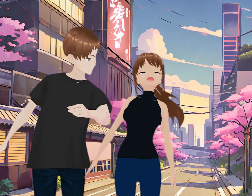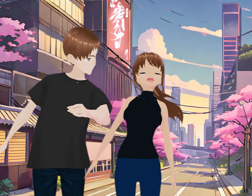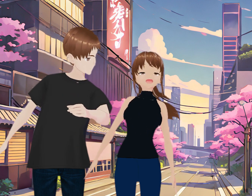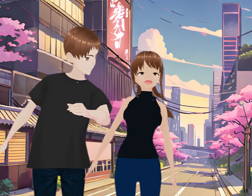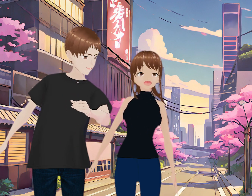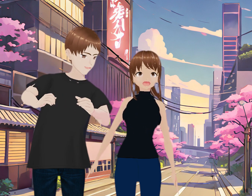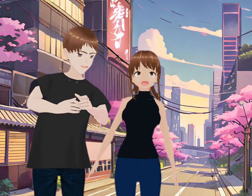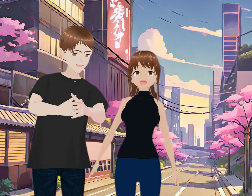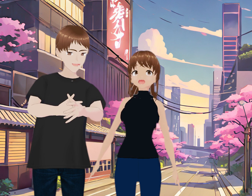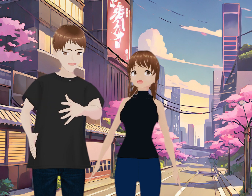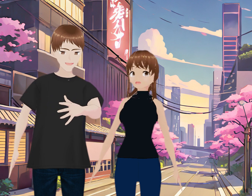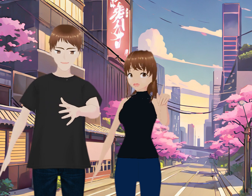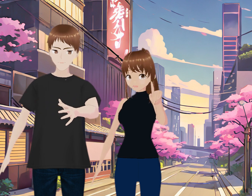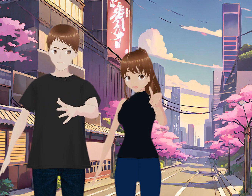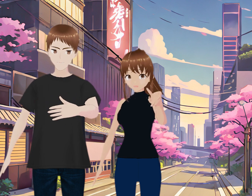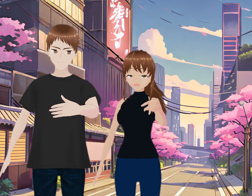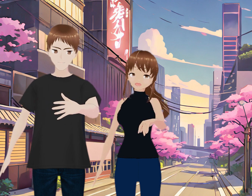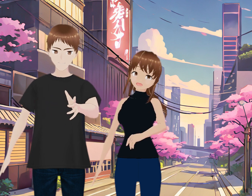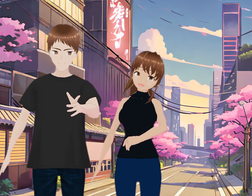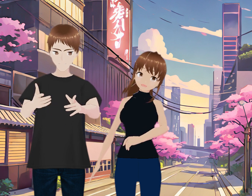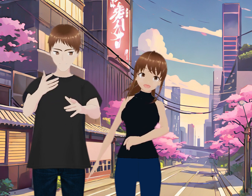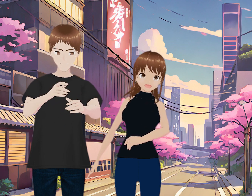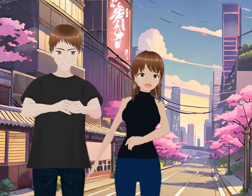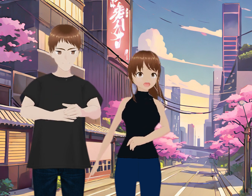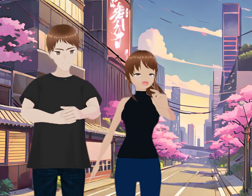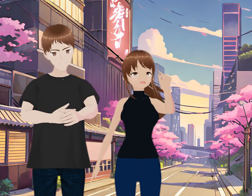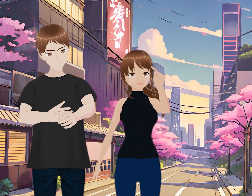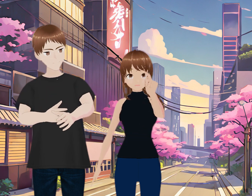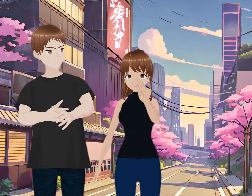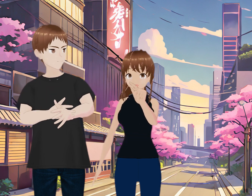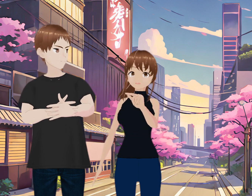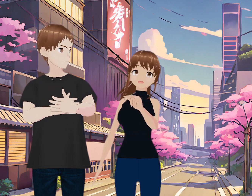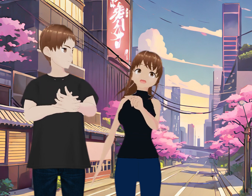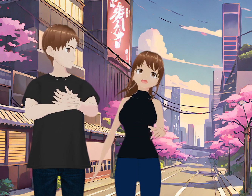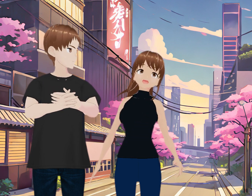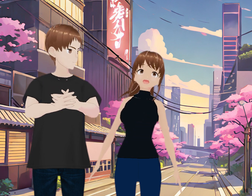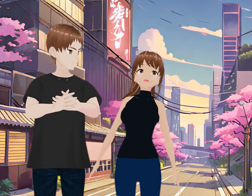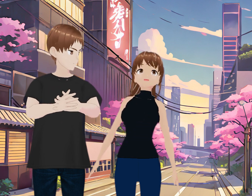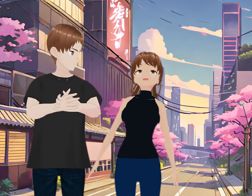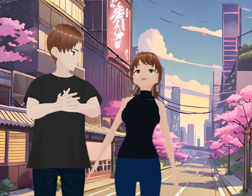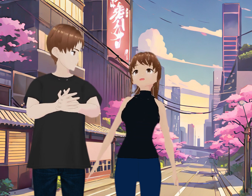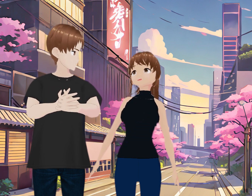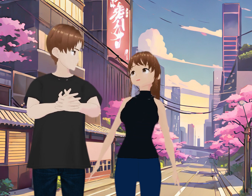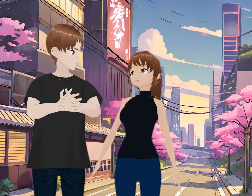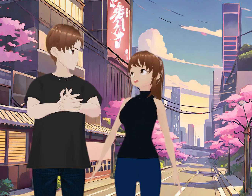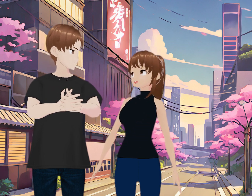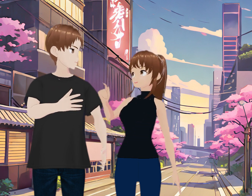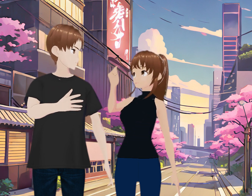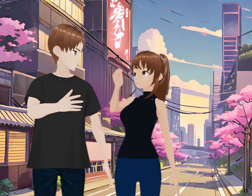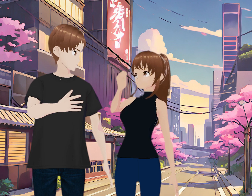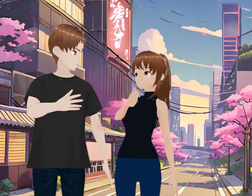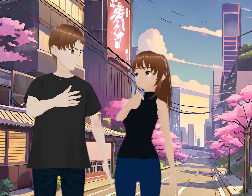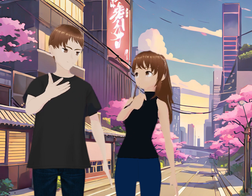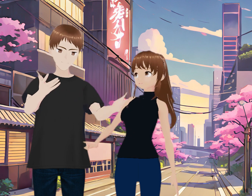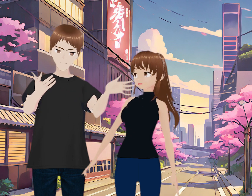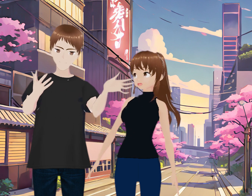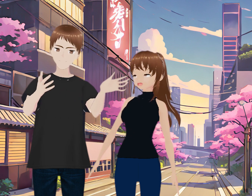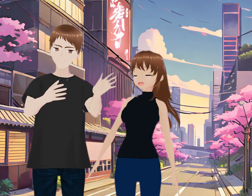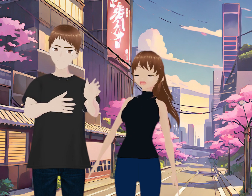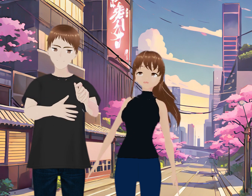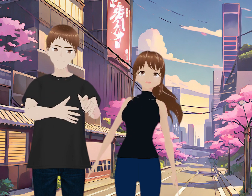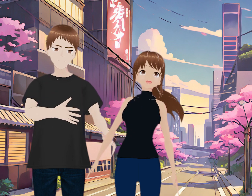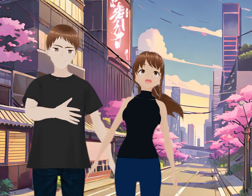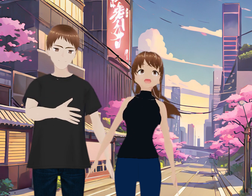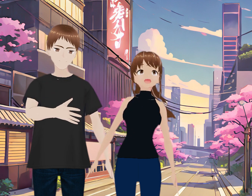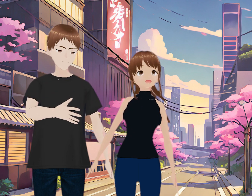estaría genial Si encontramos La feria de navidad Y podemos grabar ahí A lo mejor Les hacemos Aunque sea Un bloque